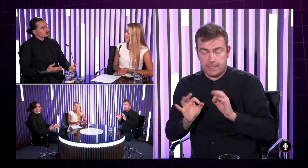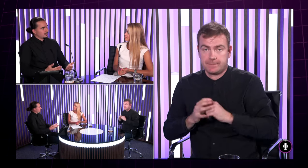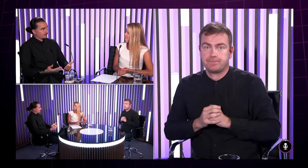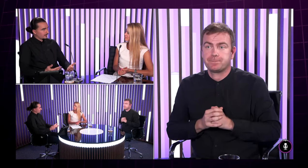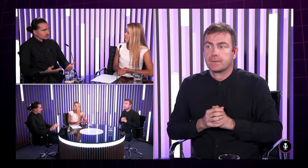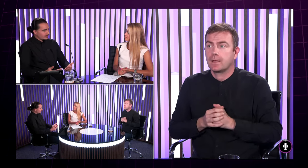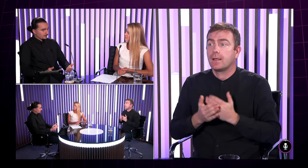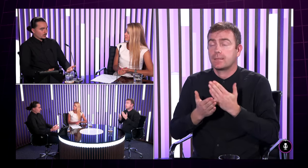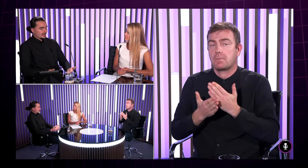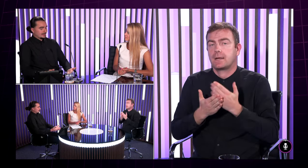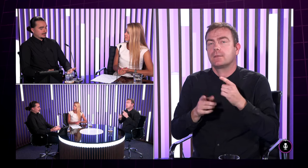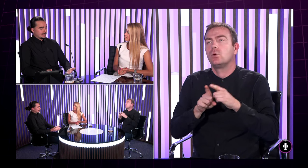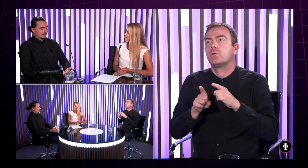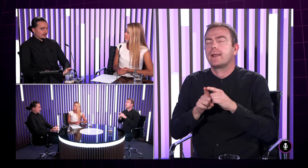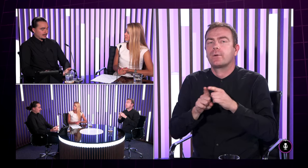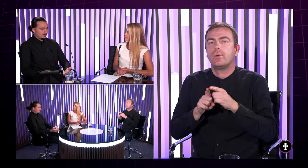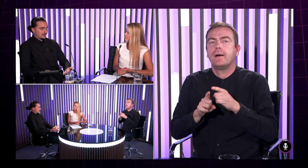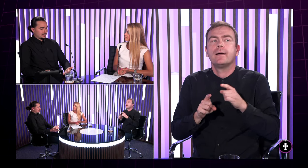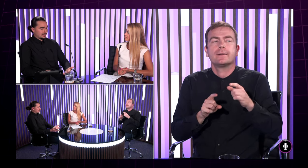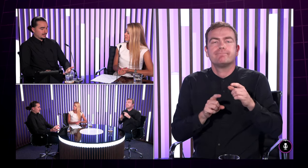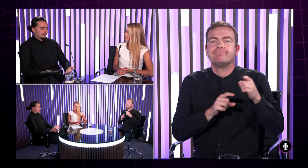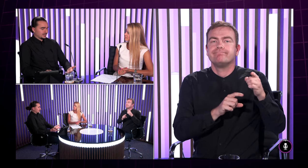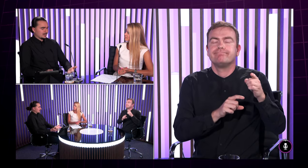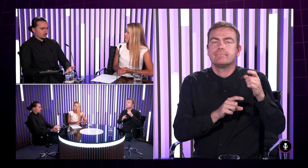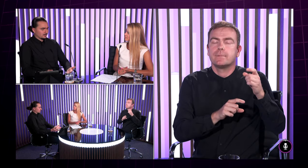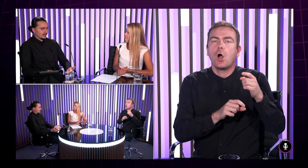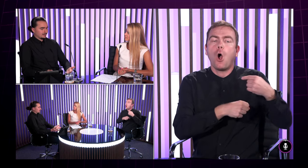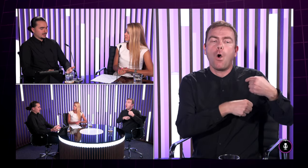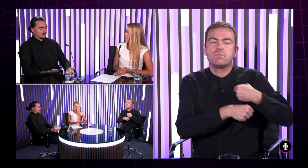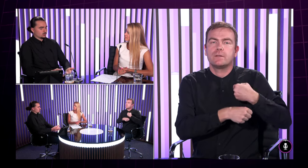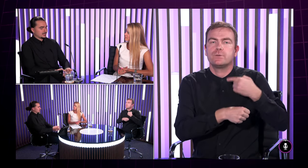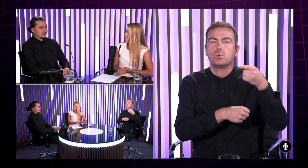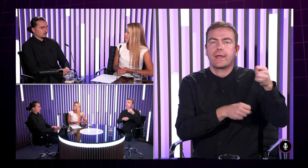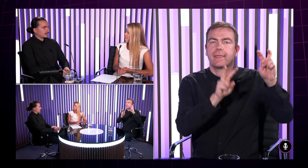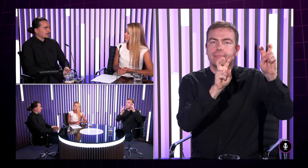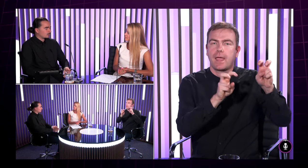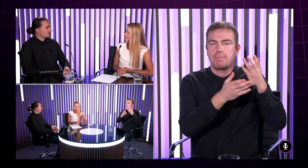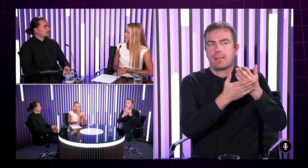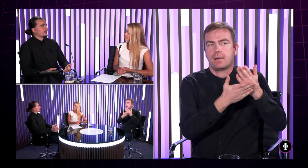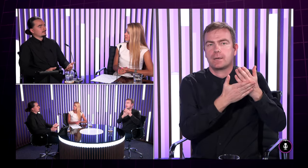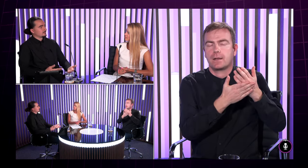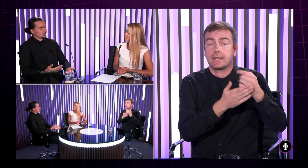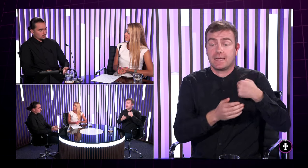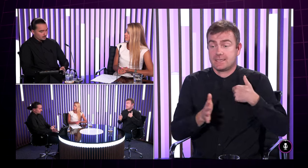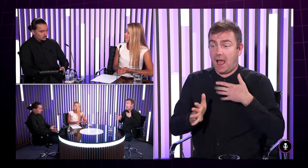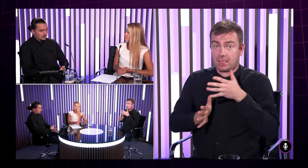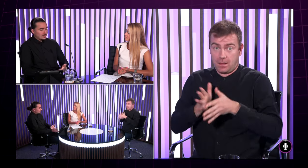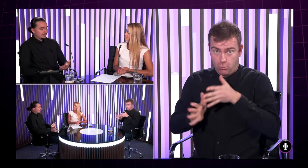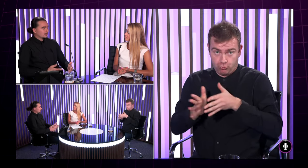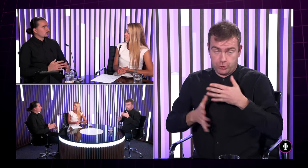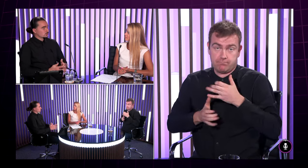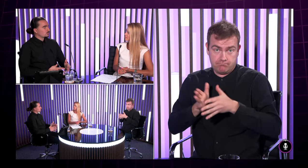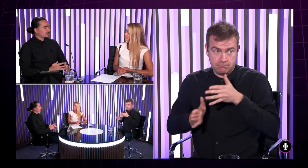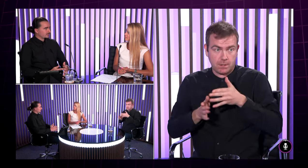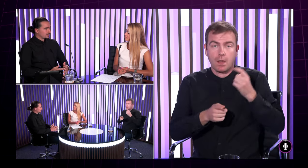hovorí keď sa rozprávame bežne o nejakej také základnej téme kde nie je potrebné mať nejakú špeciálnu terminológiu nejaké zložité posunky